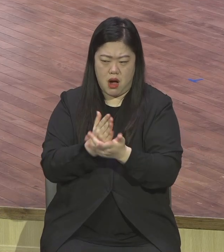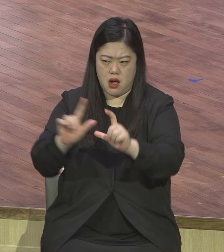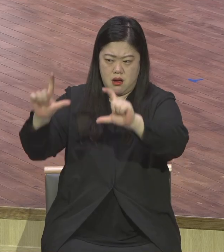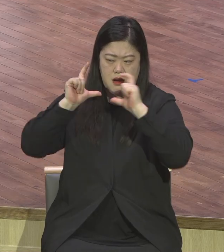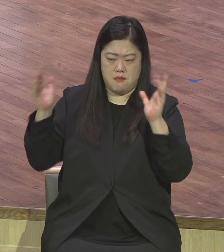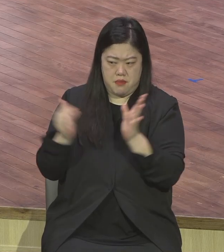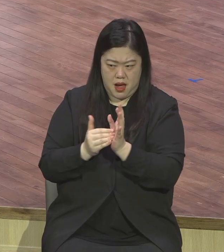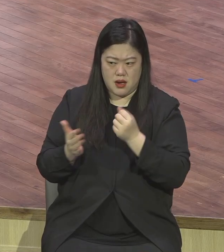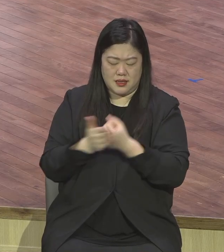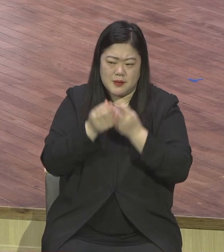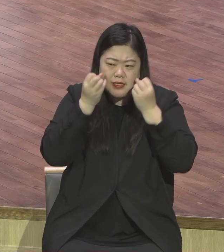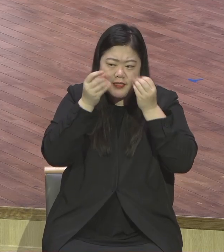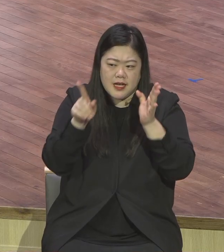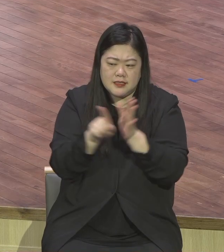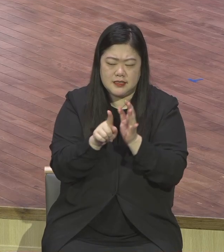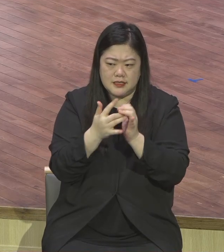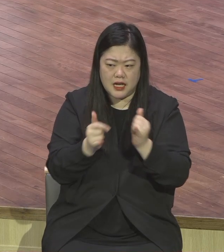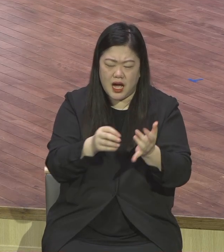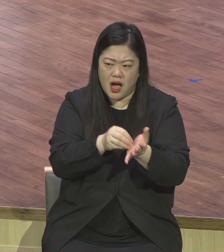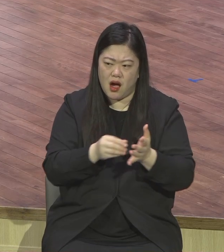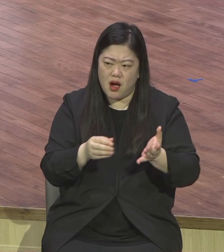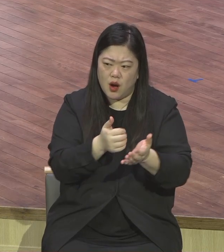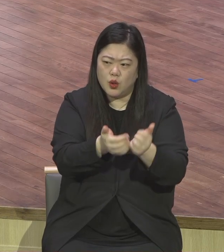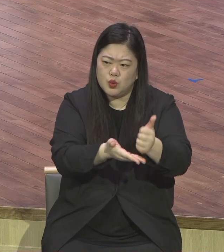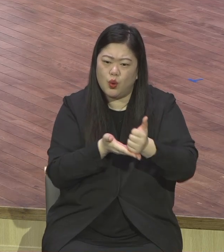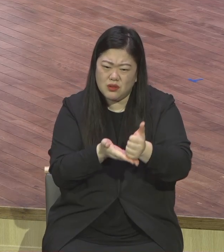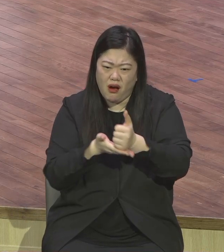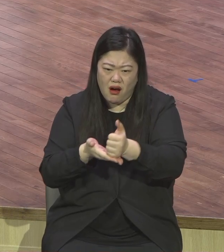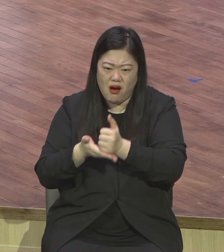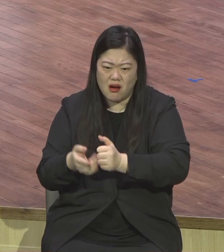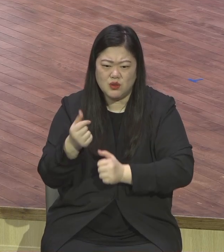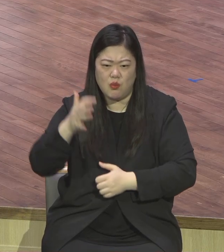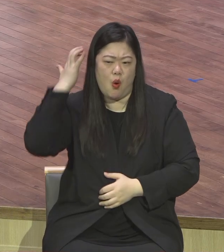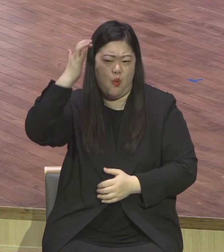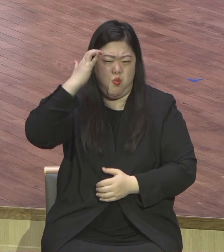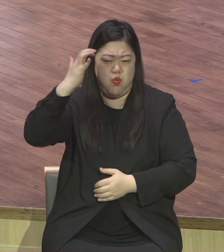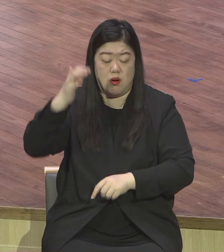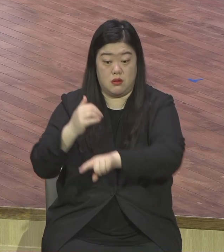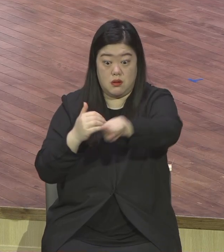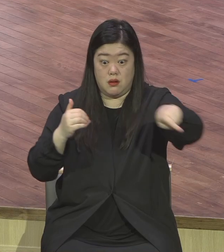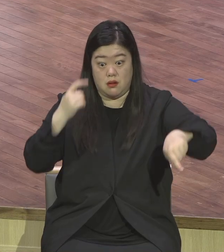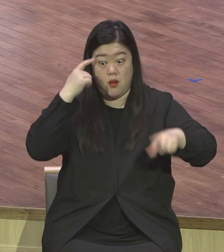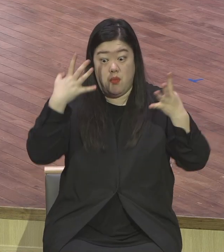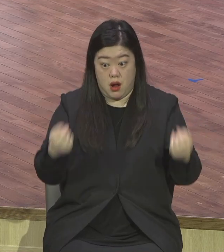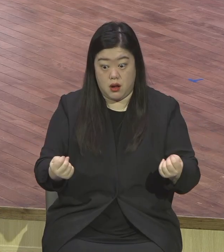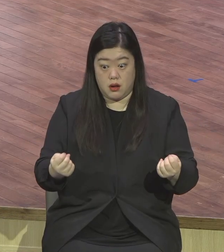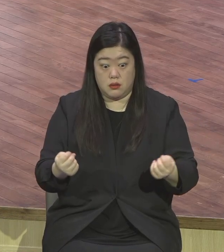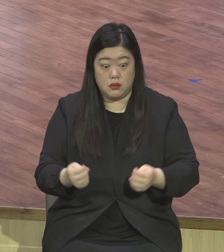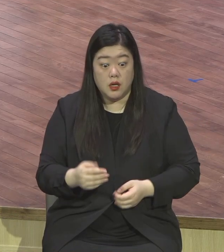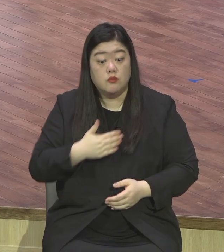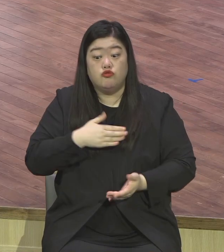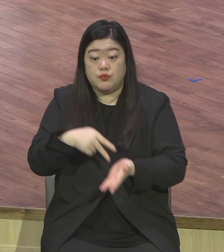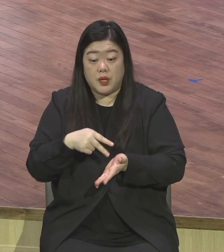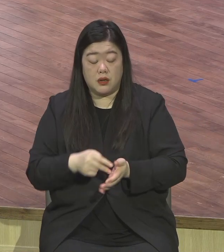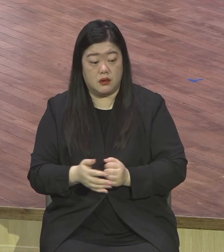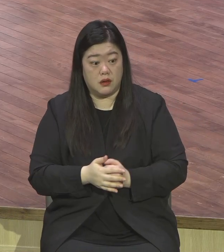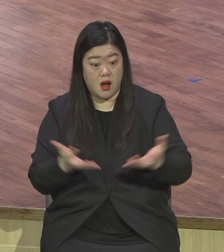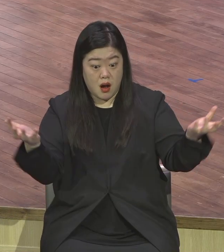여러분 복음 가진 우리 영공동체는 이름에도 불구하고 이런 환경 가운데서도 불구하고 영적 모먼트를